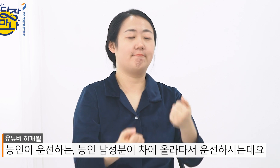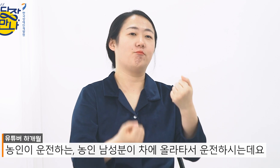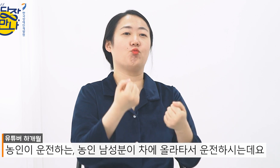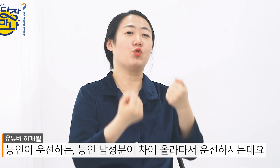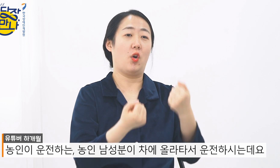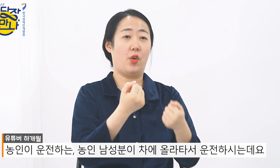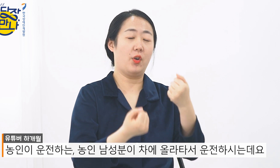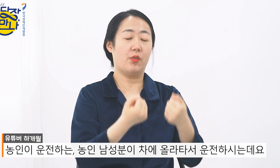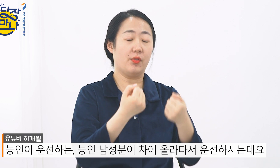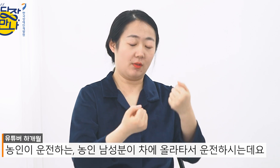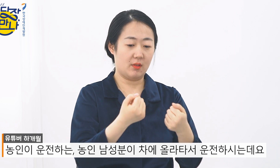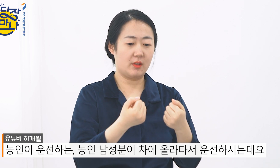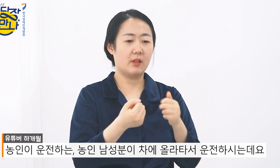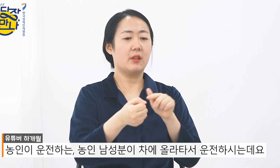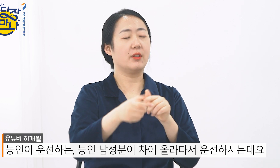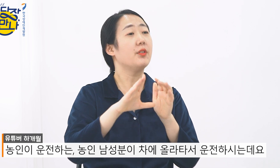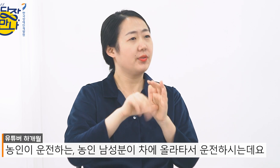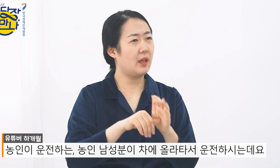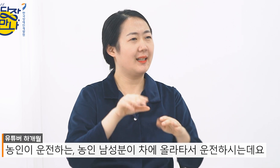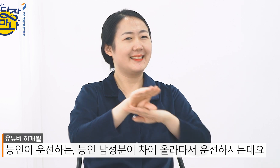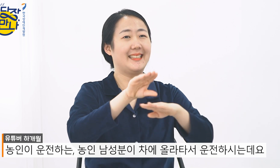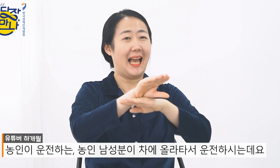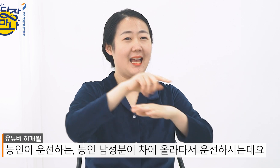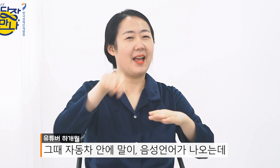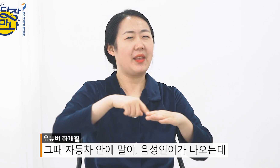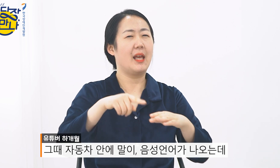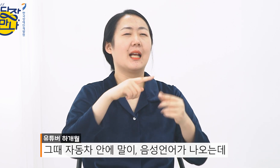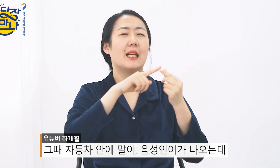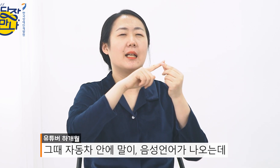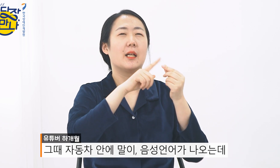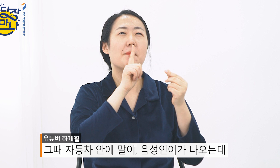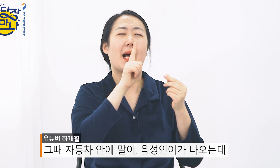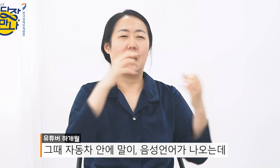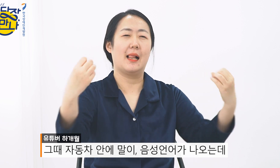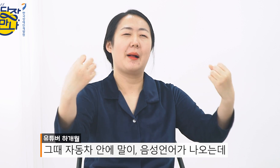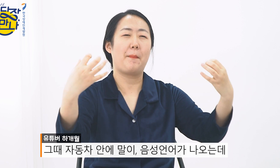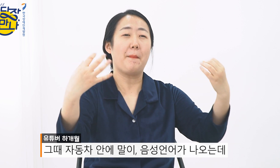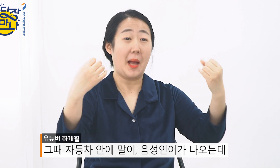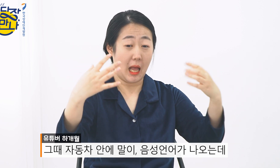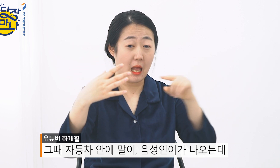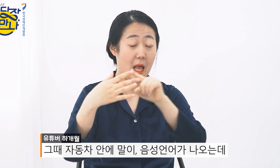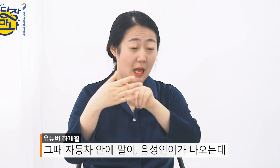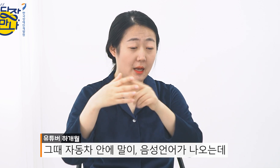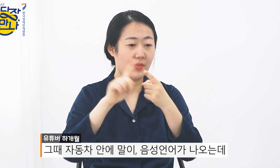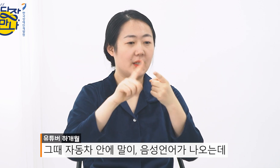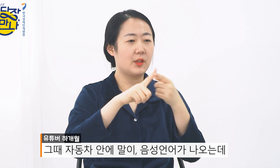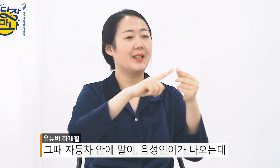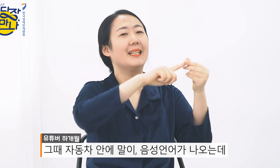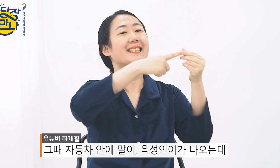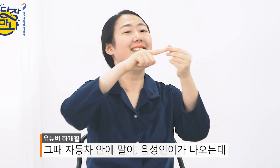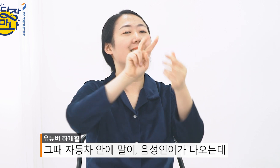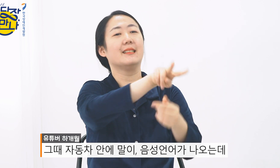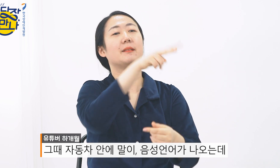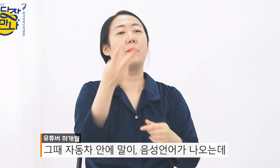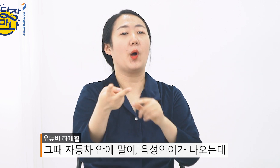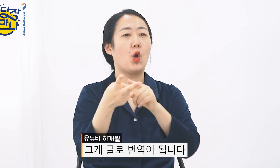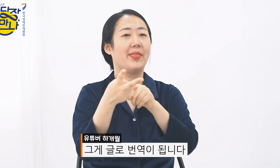올라타서 운전을 하시는데요 그때 자동차 안에 말이 이렇게 음성 언어가 나오는데 그게